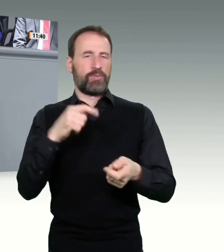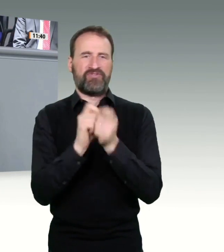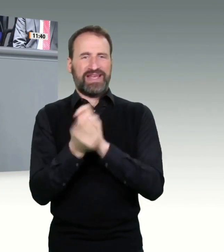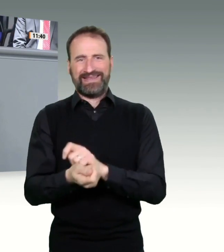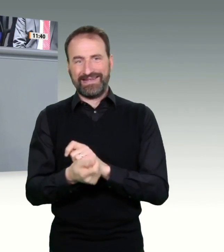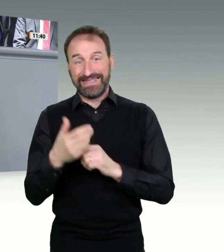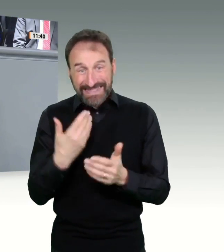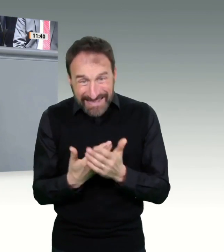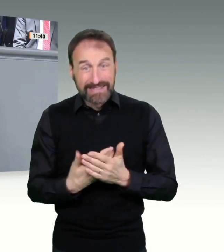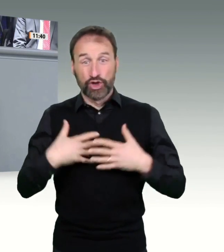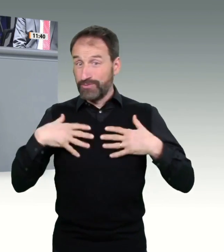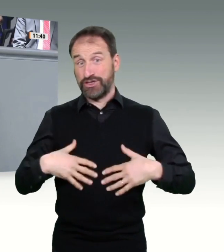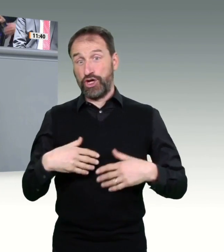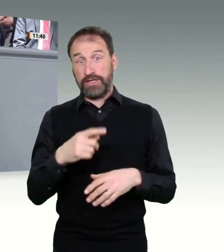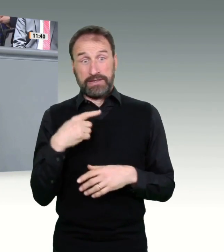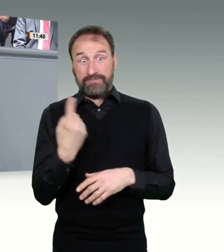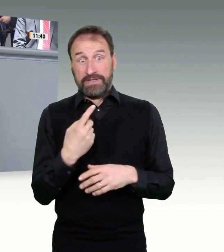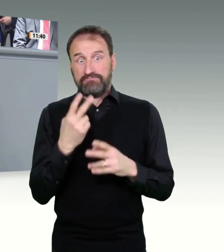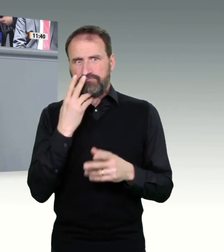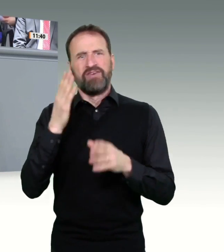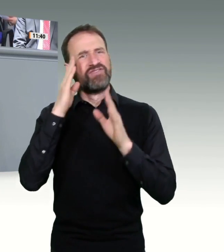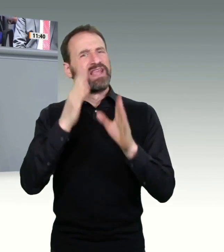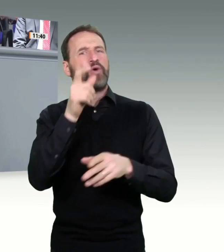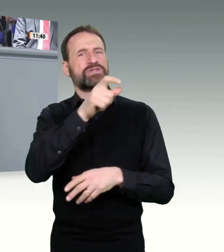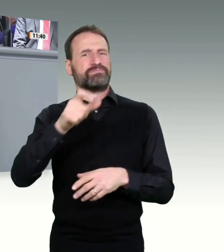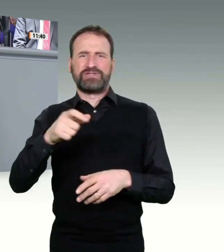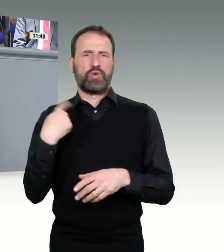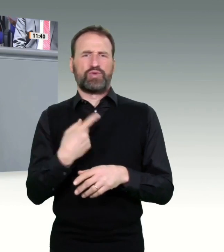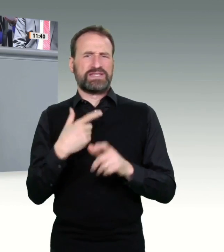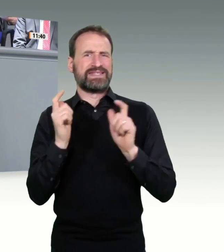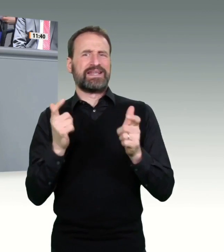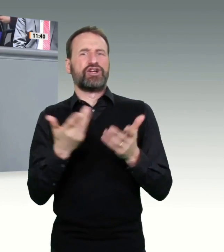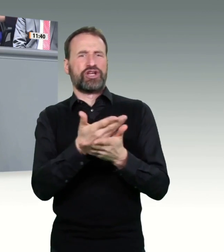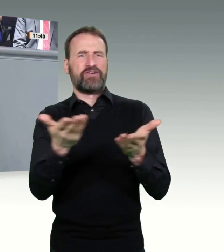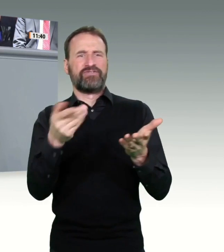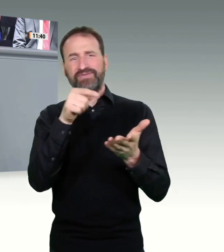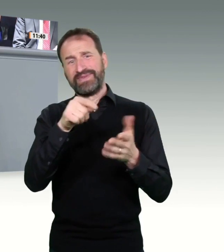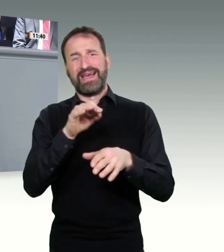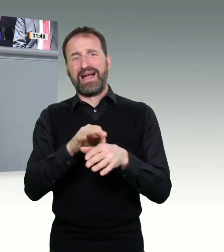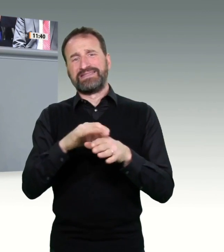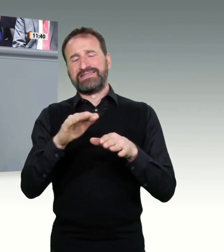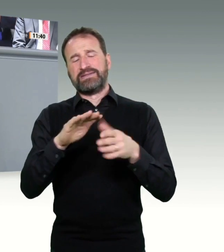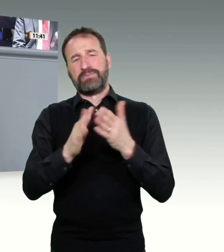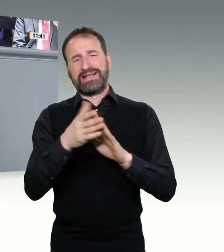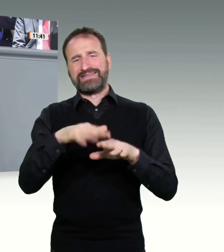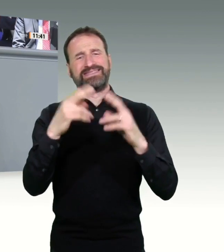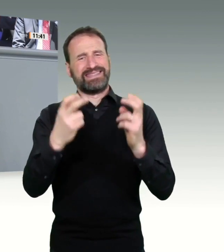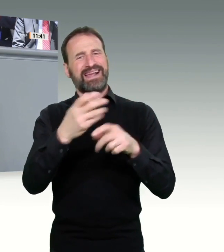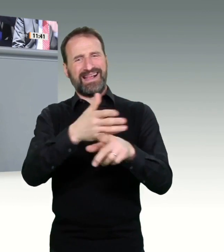es jetzt heute vom Fleckweg her organisieren würden und über den Großhandel auch die Verteilung organisieren würde, wie es ganz normal auch